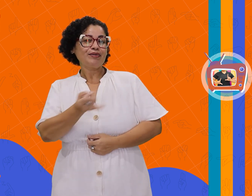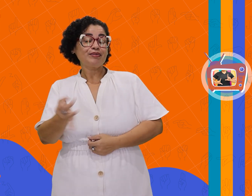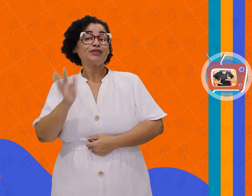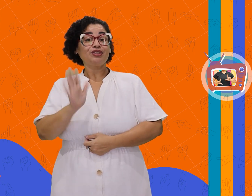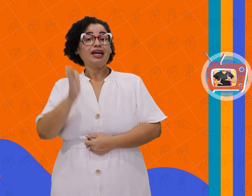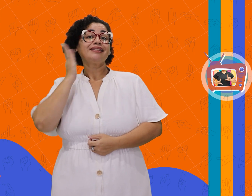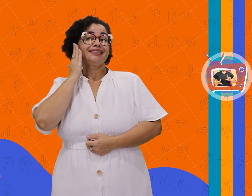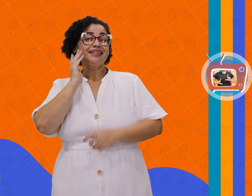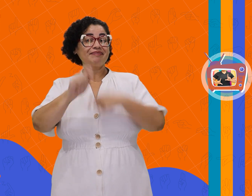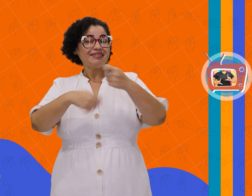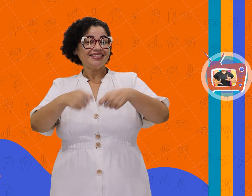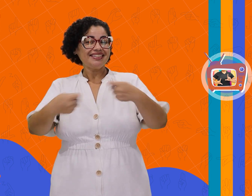eles já sabem.